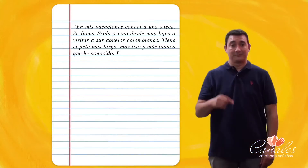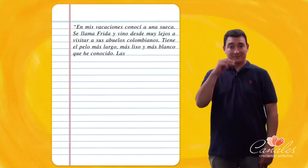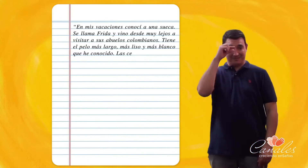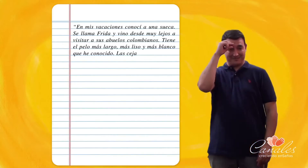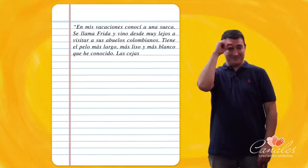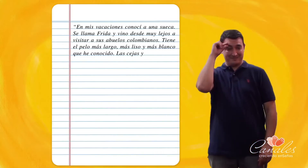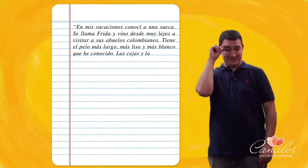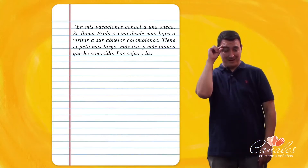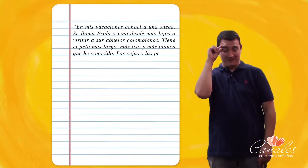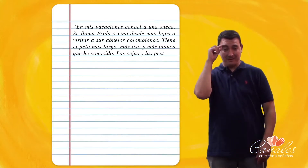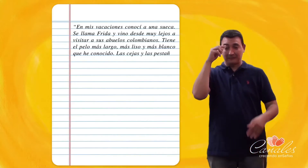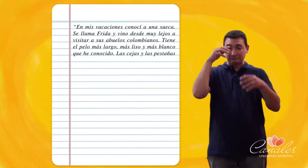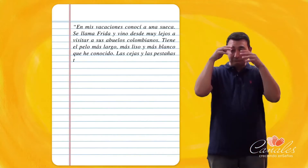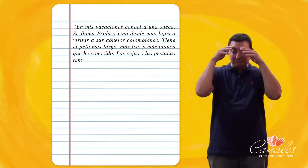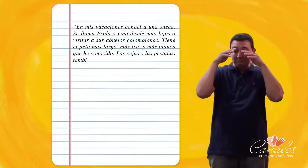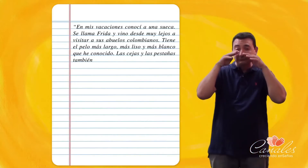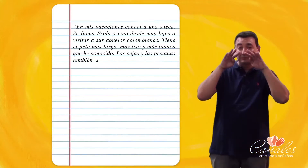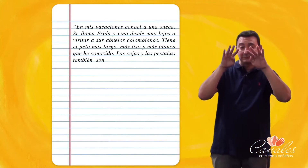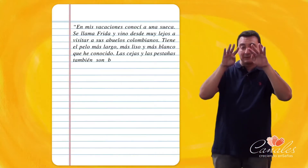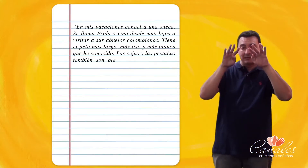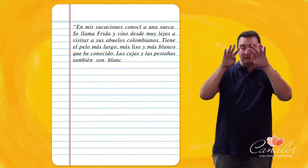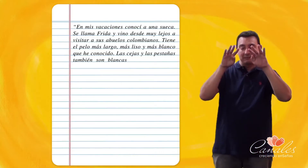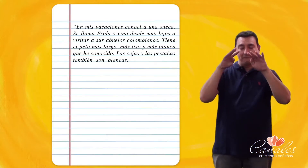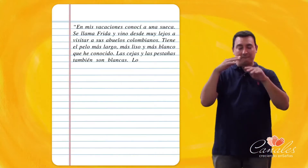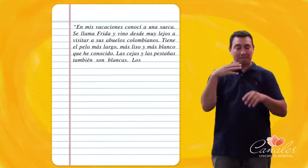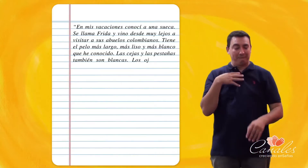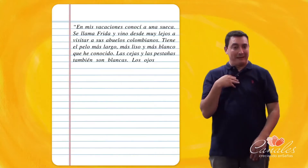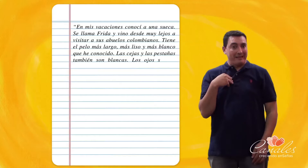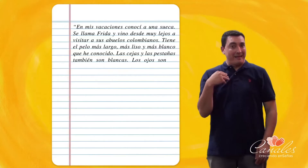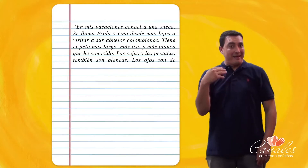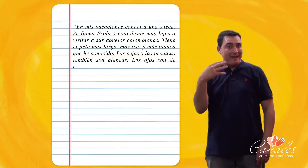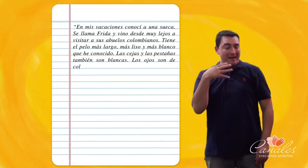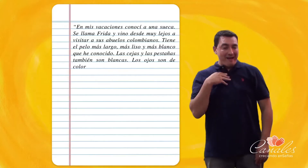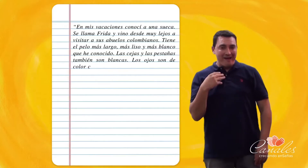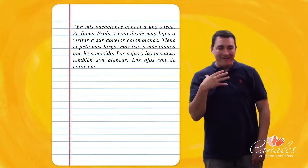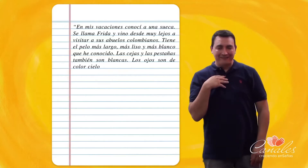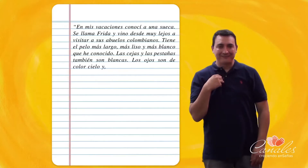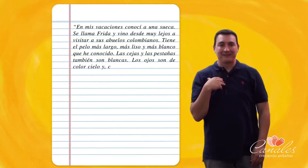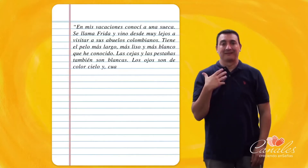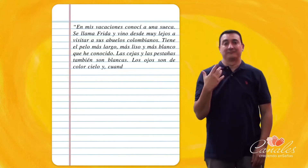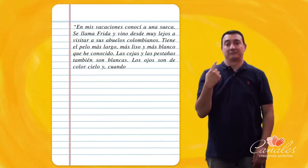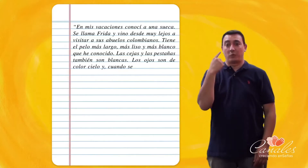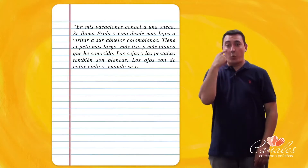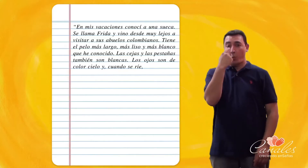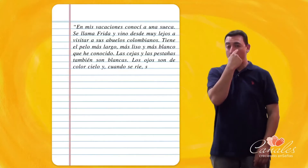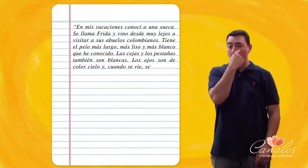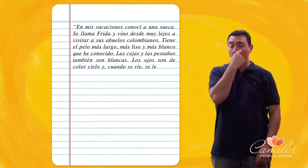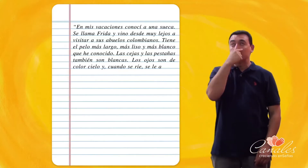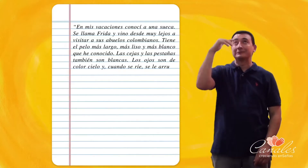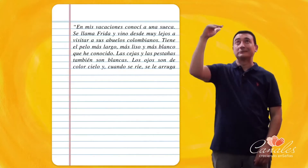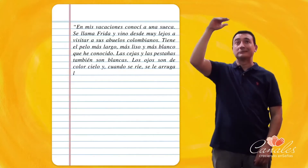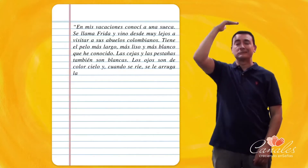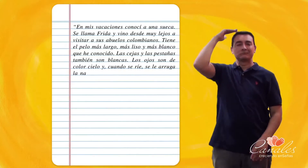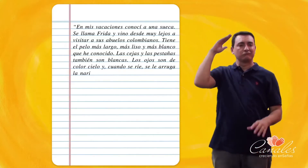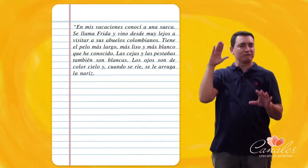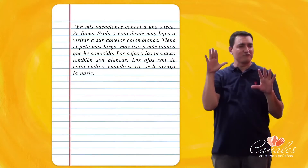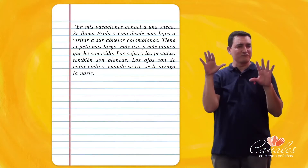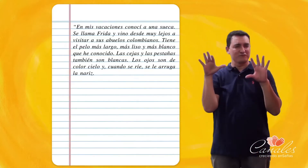Las cejas y las pestañas También son blancas Los ojos son de color cielo Y